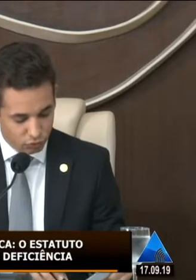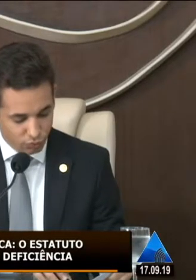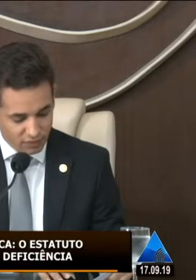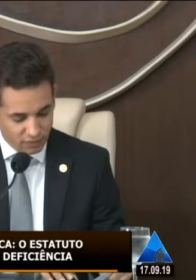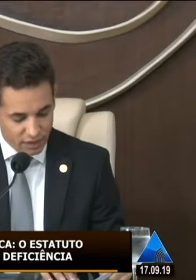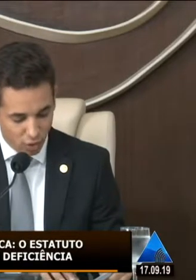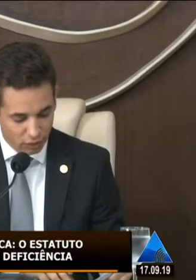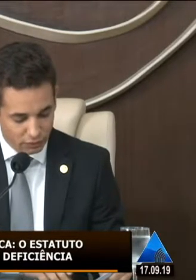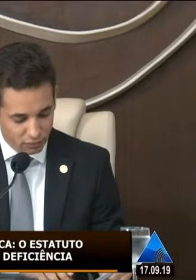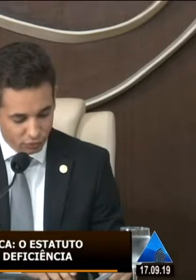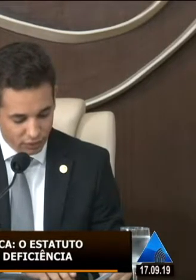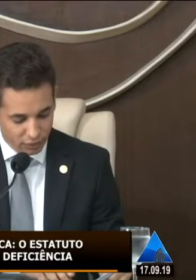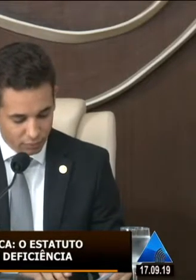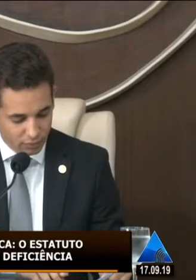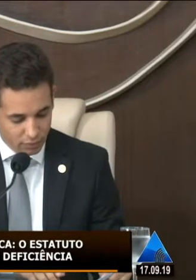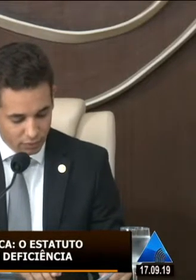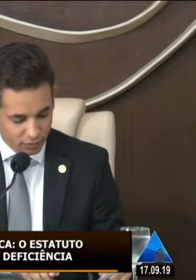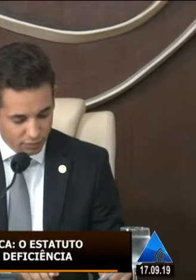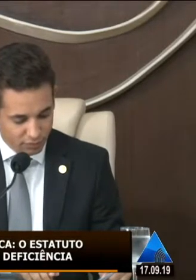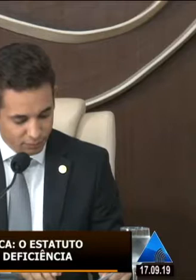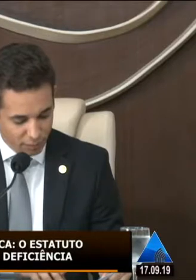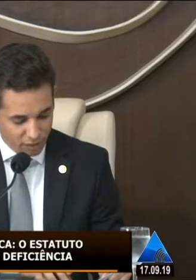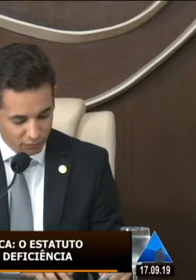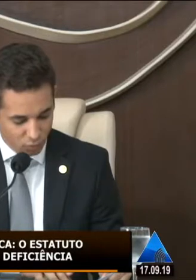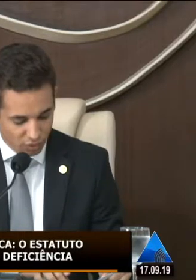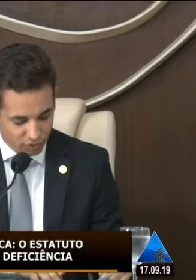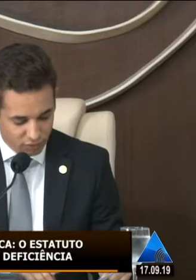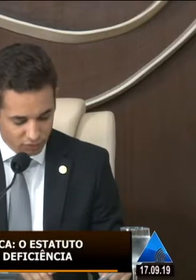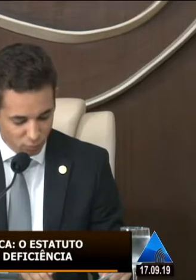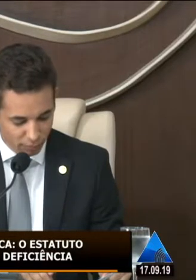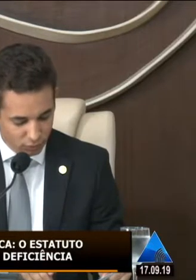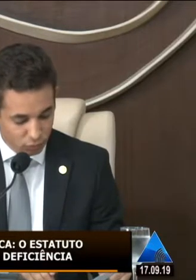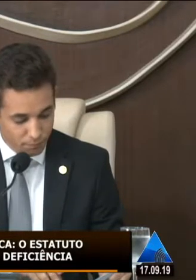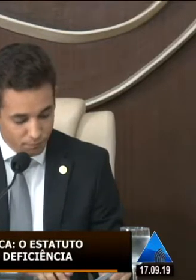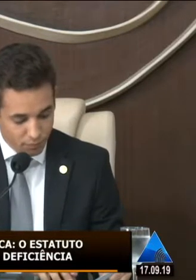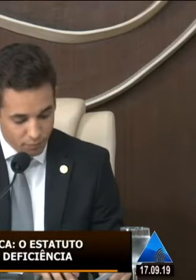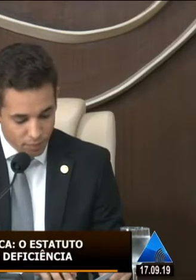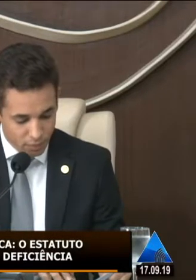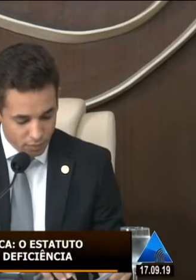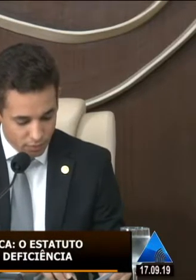Deixa eu só fazer aqui a ordem, que vão estar aqui trabalhando aqui com a gente nesse momento.